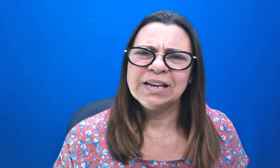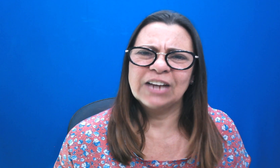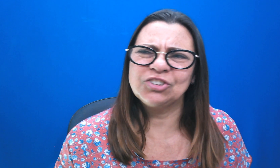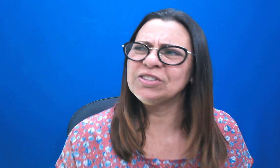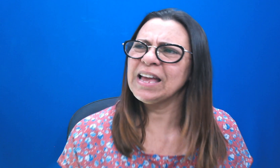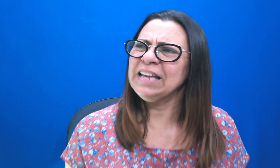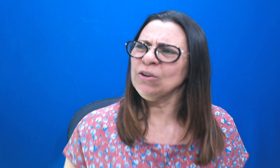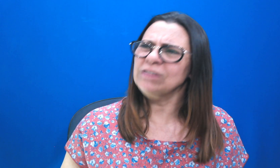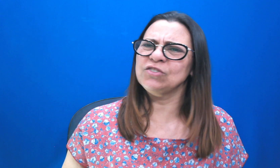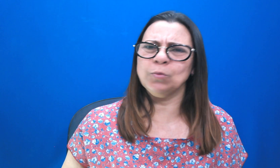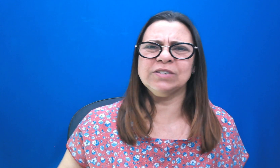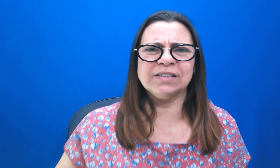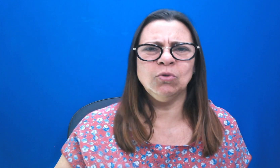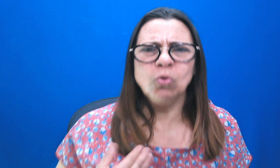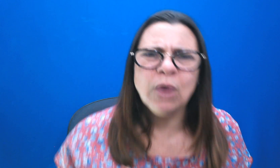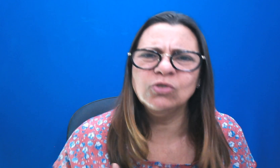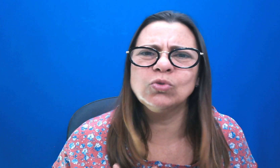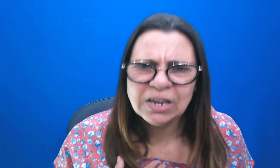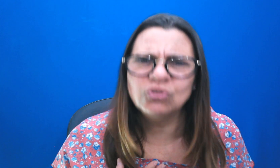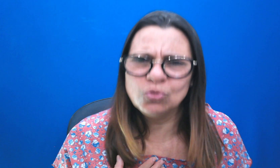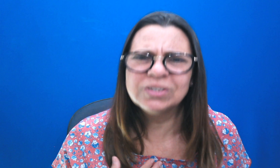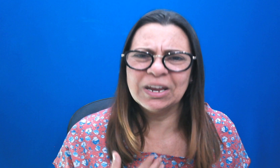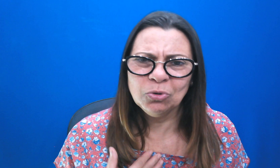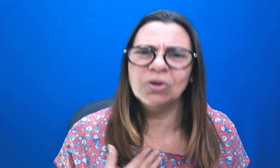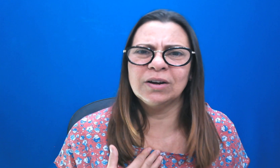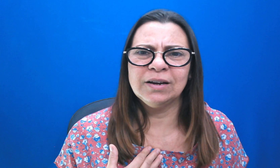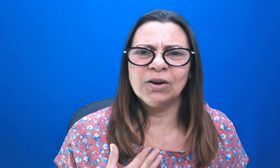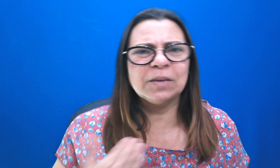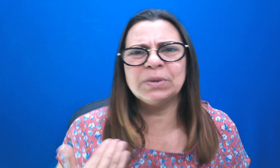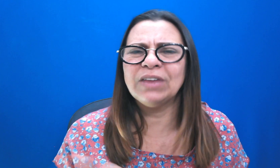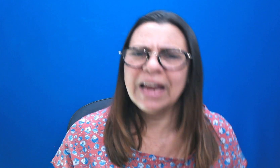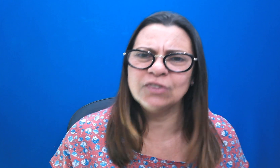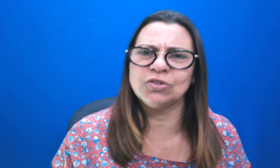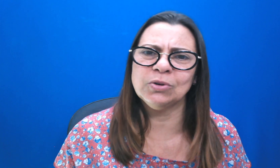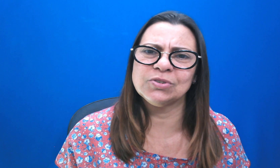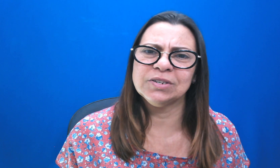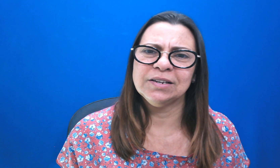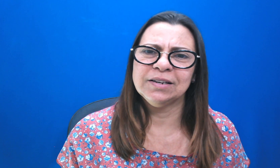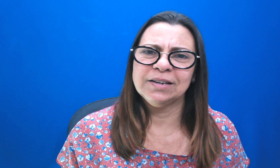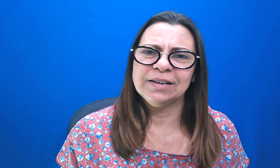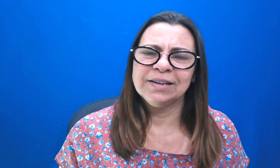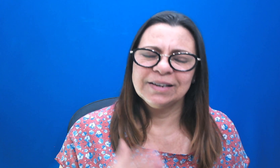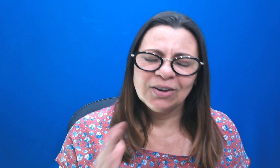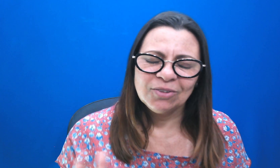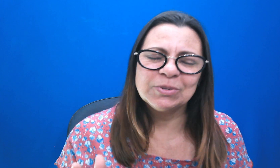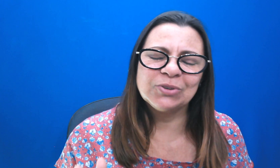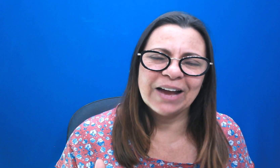A gente ter ali a nossa disposição, os anjos do Senhor. Olha que privilégio, irmãos. Vamos orar